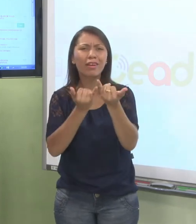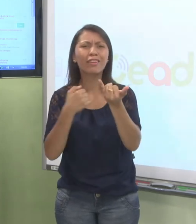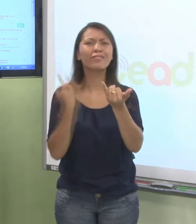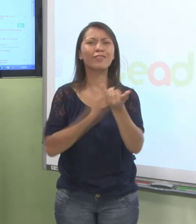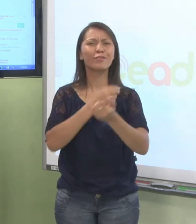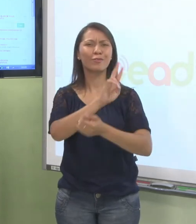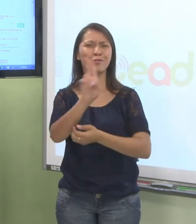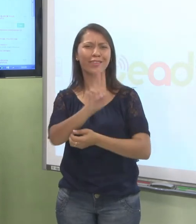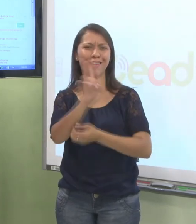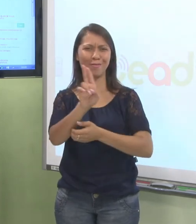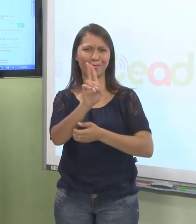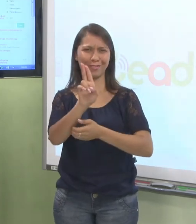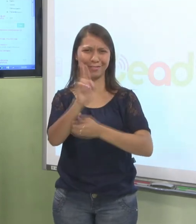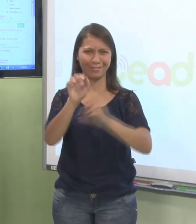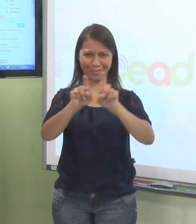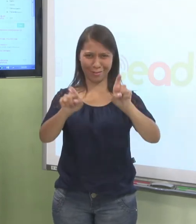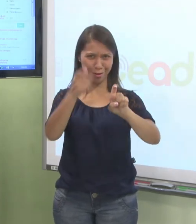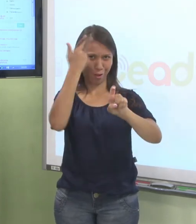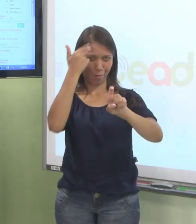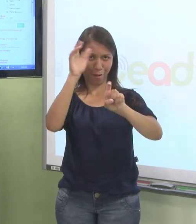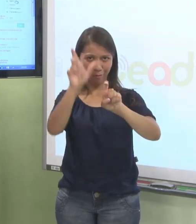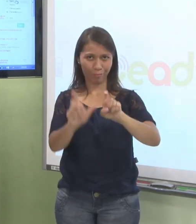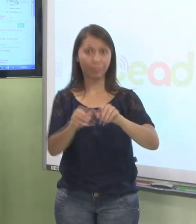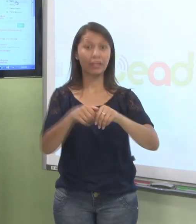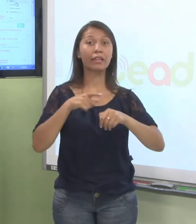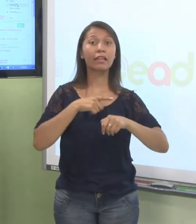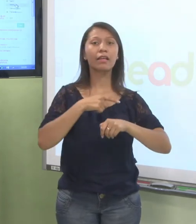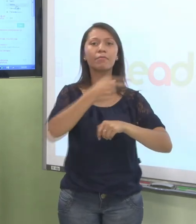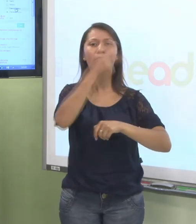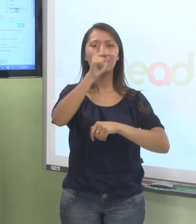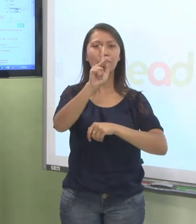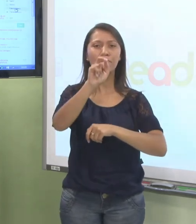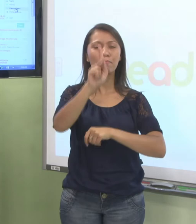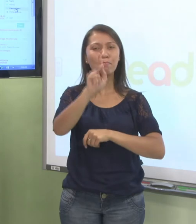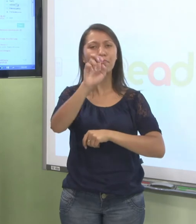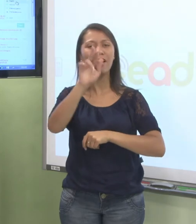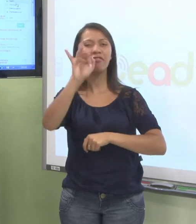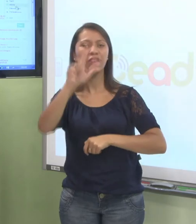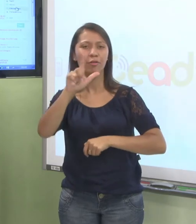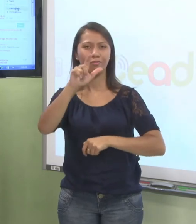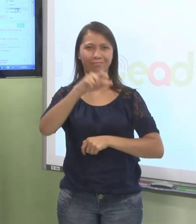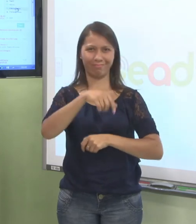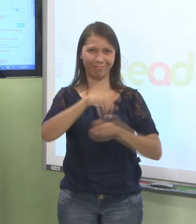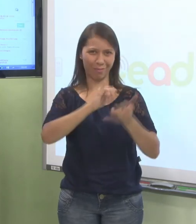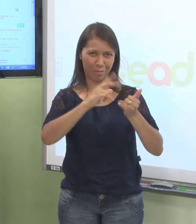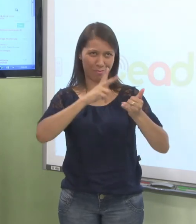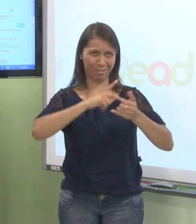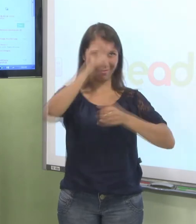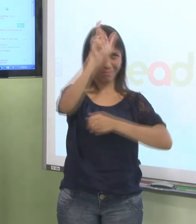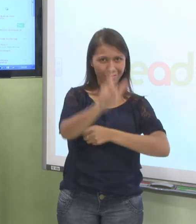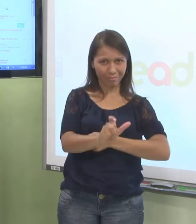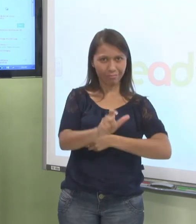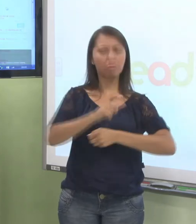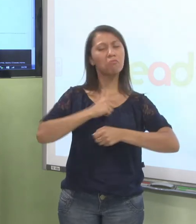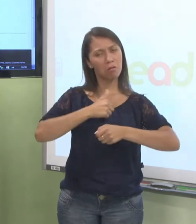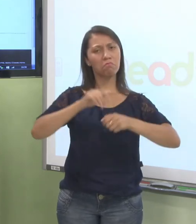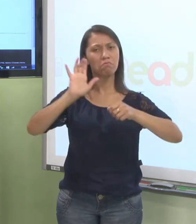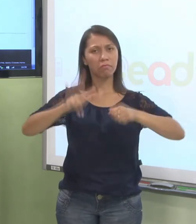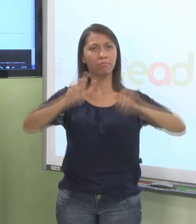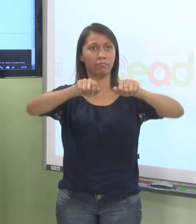Eu posso vir aqui no meu perfil. Aqui tem perfil, notas e mensagens. Vou clicar aqui em mensagens. Aqui, vocês estão